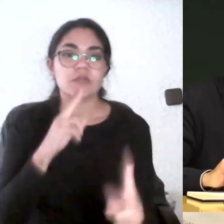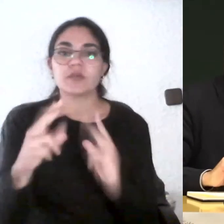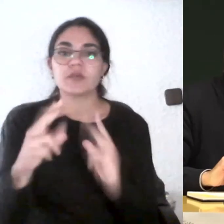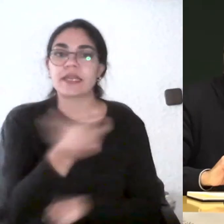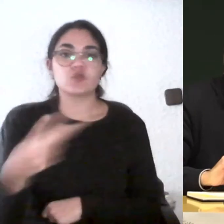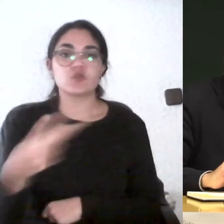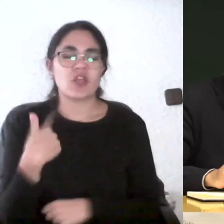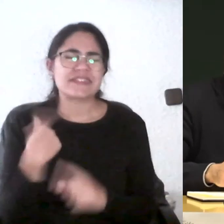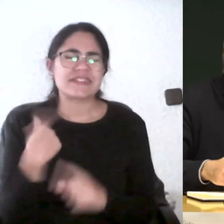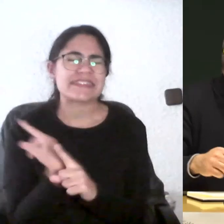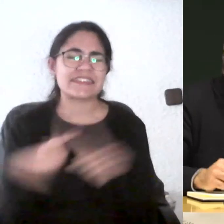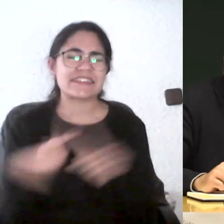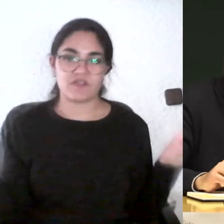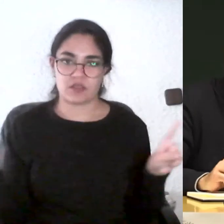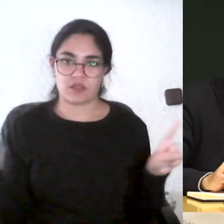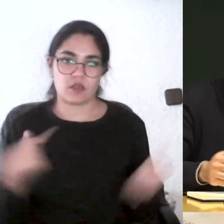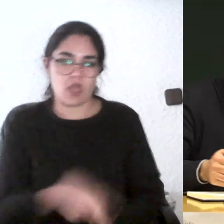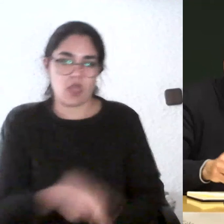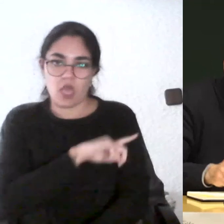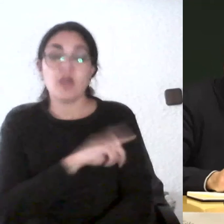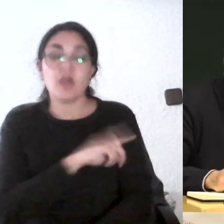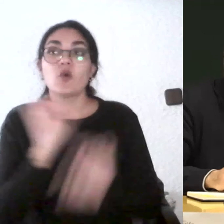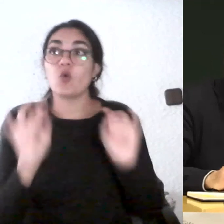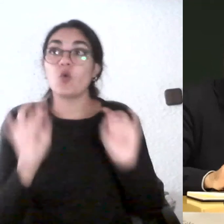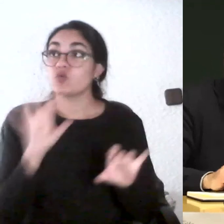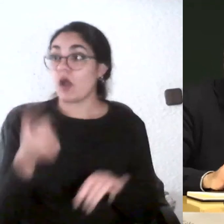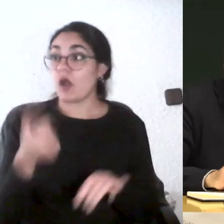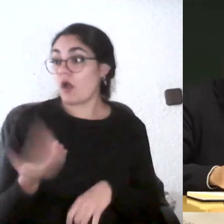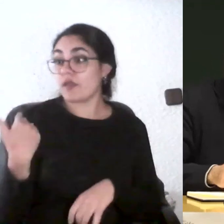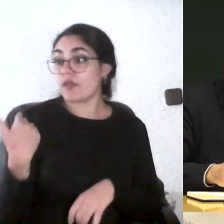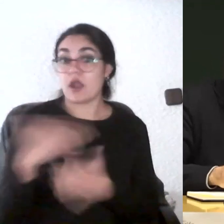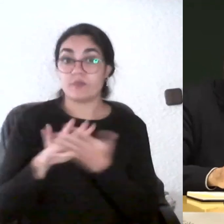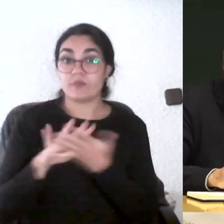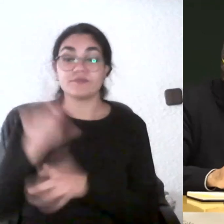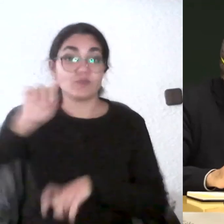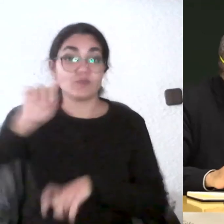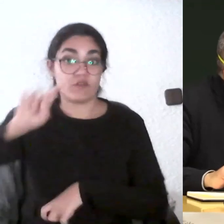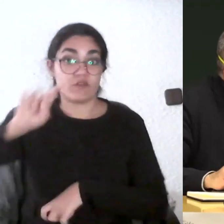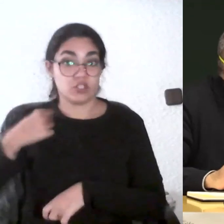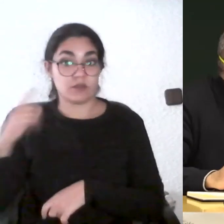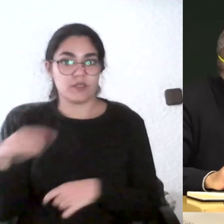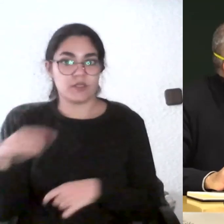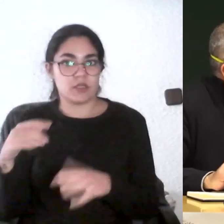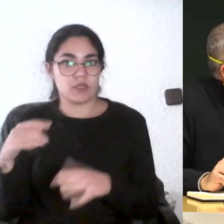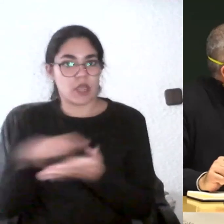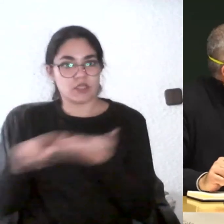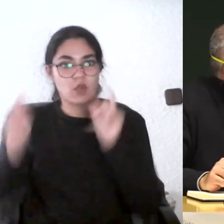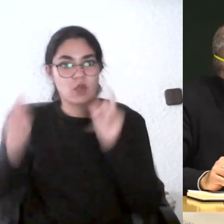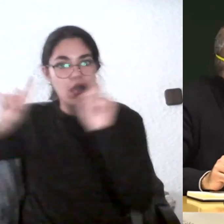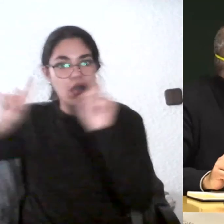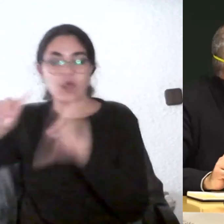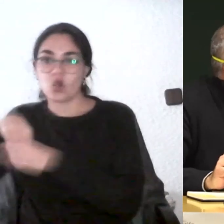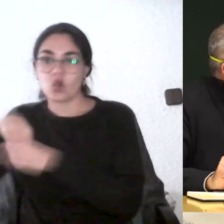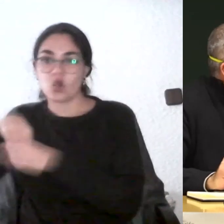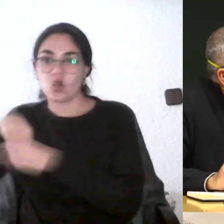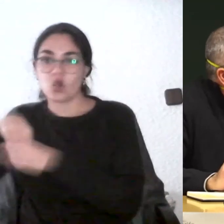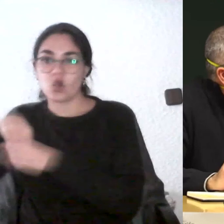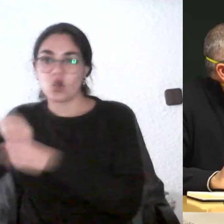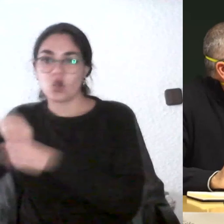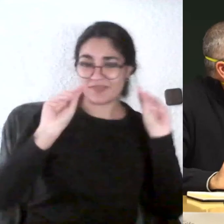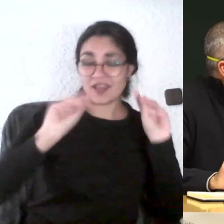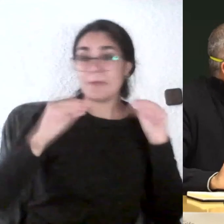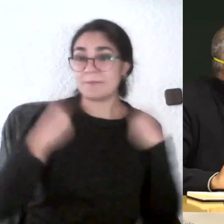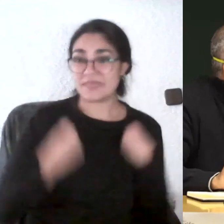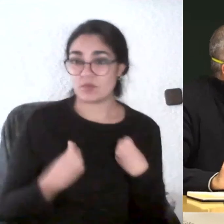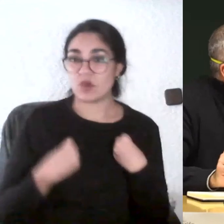en la que se tocó un poco esto un compañero que estaba en esta asignatura también creo que esto es importante para